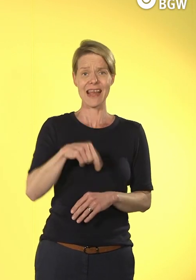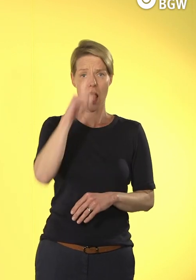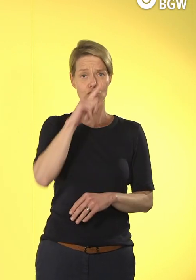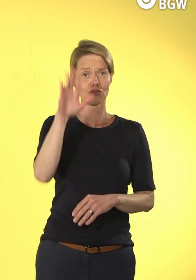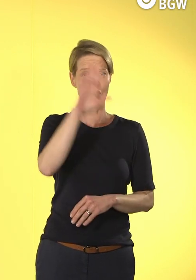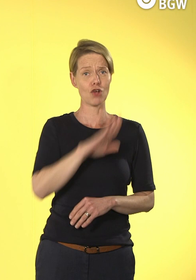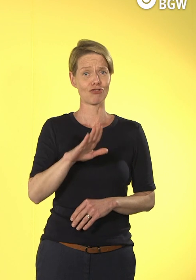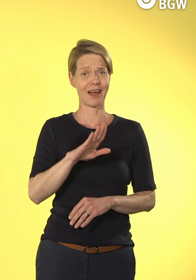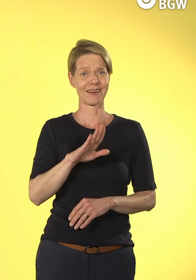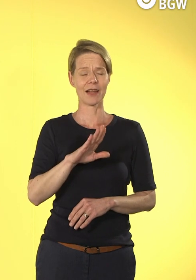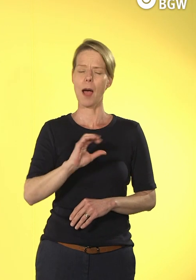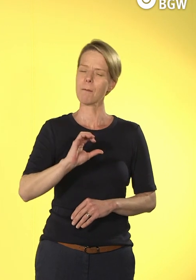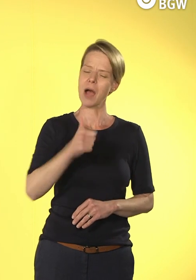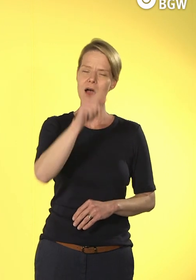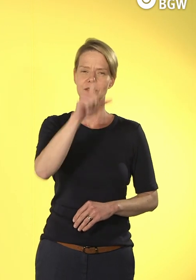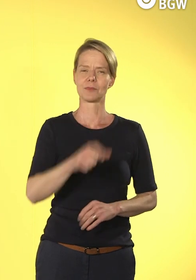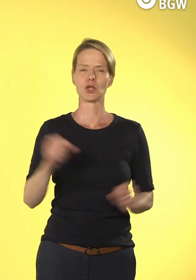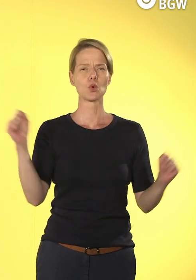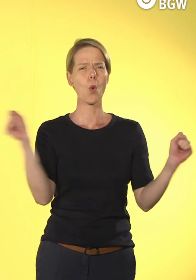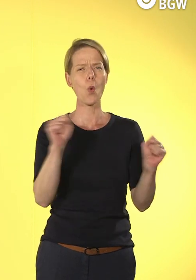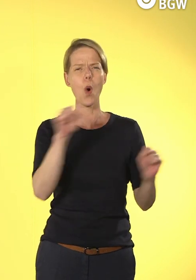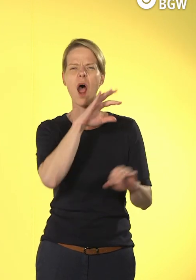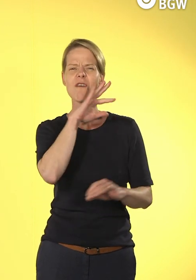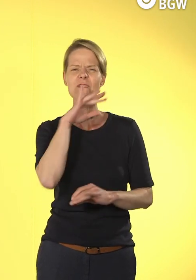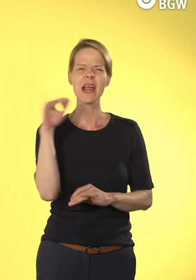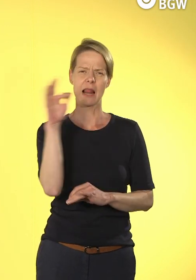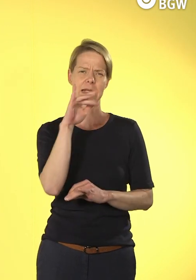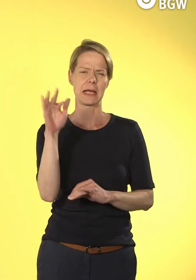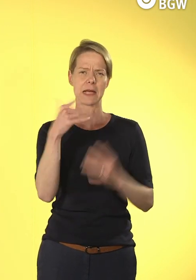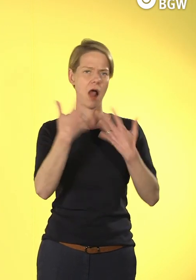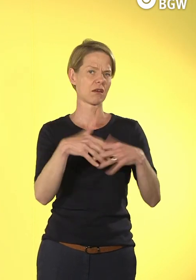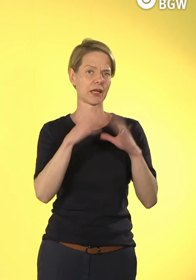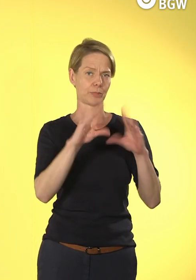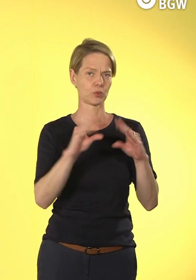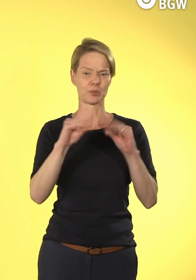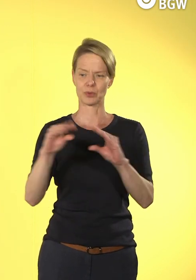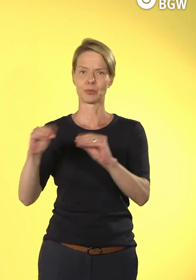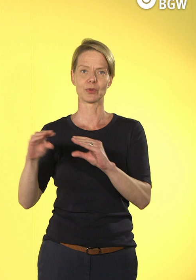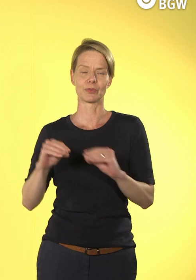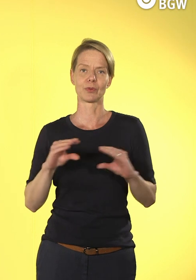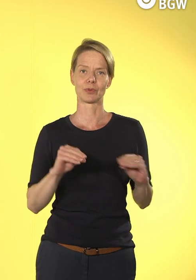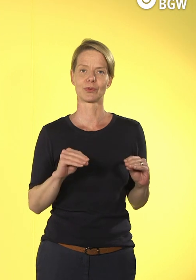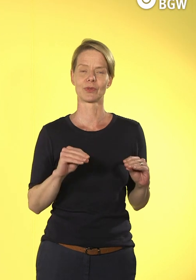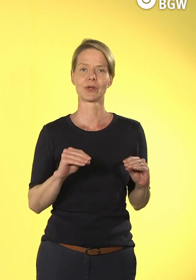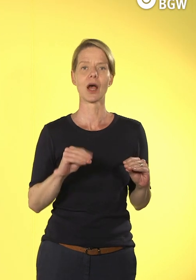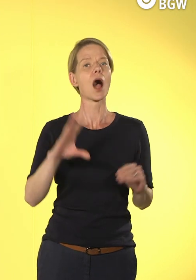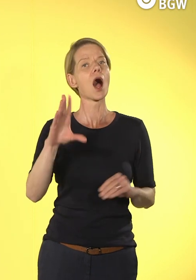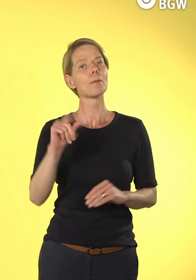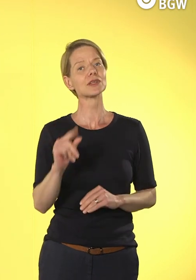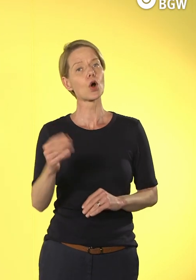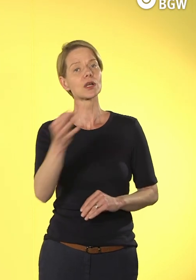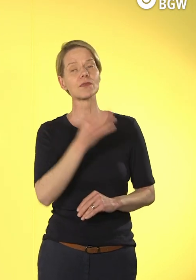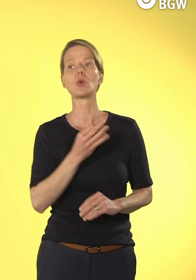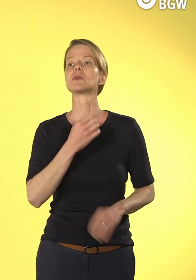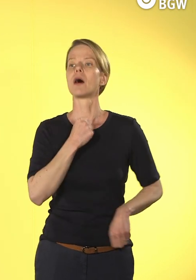stark den digitalen Raum nutzen. Und da geht es natürlich darum, für uns in solchen Räumen auch Inklusion zu gestalten